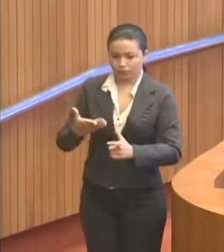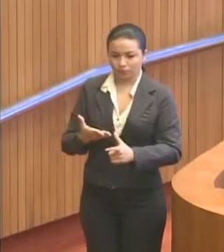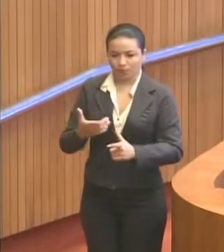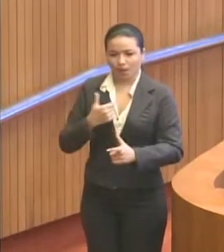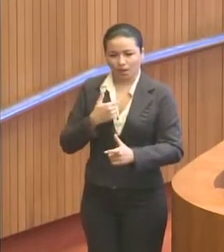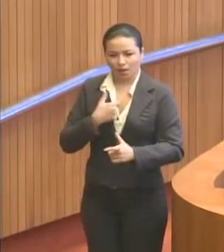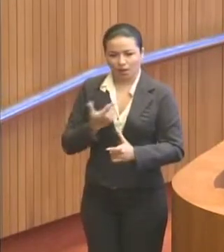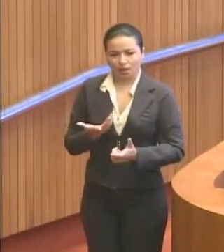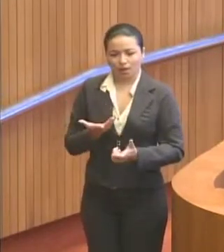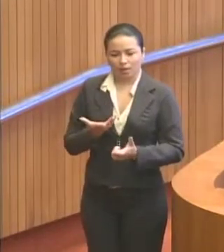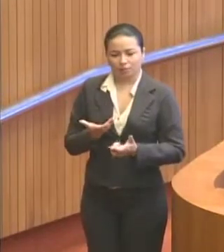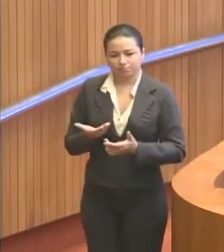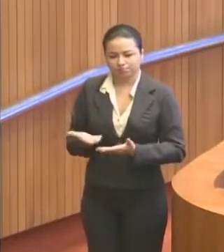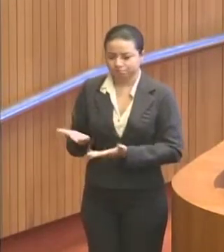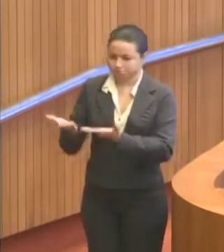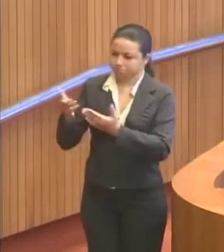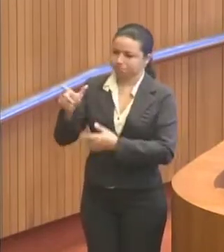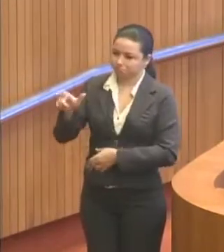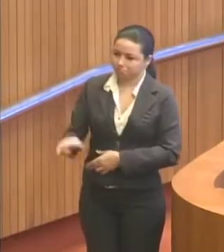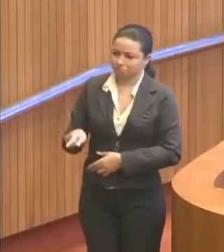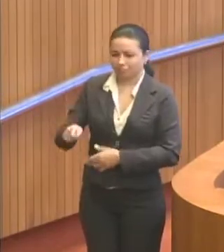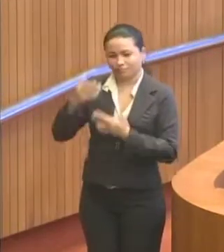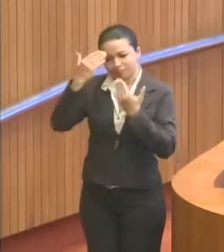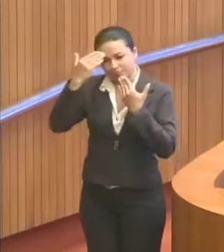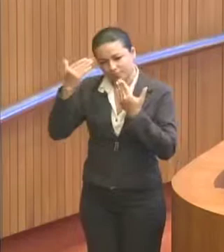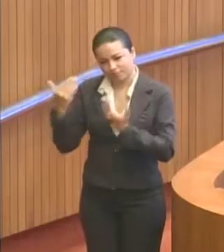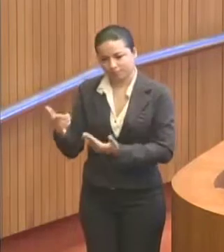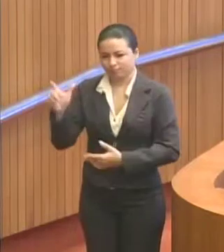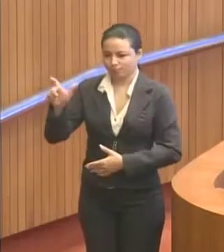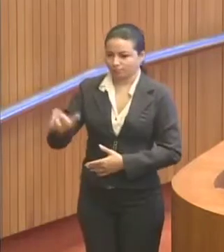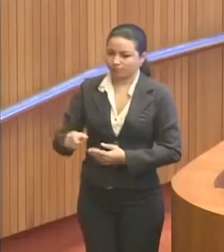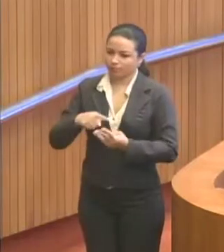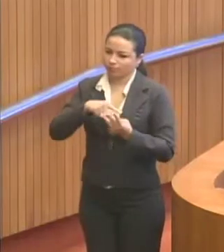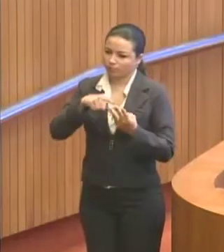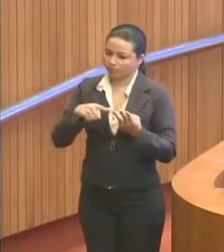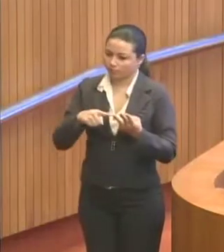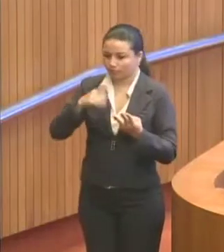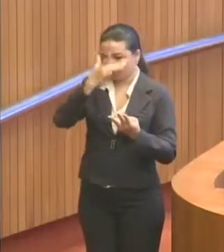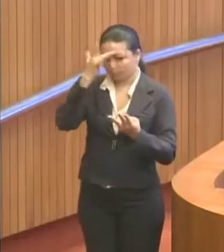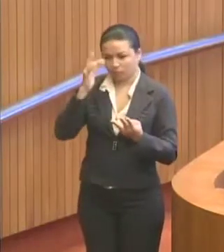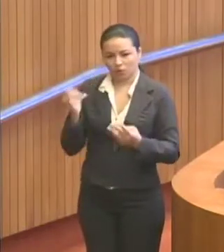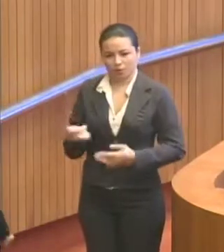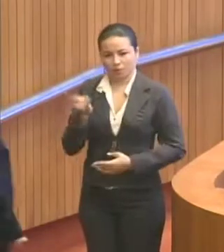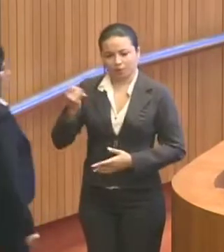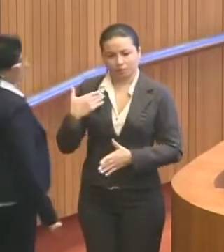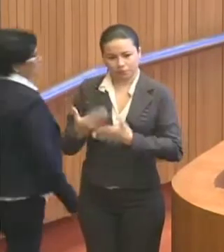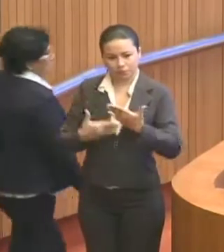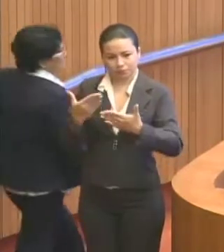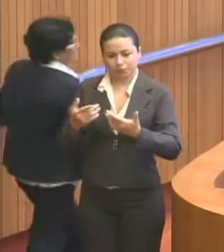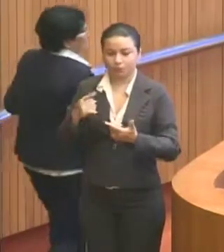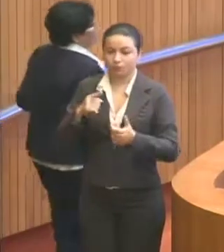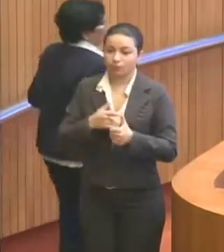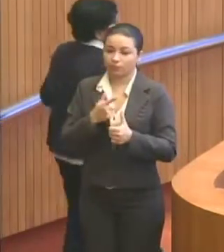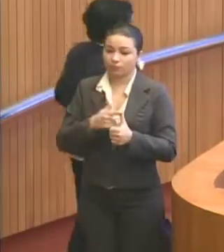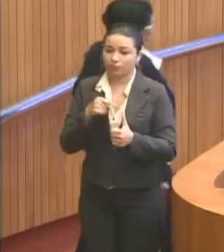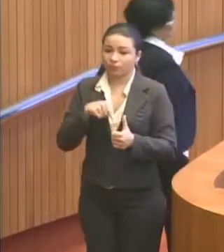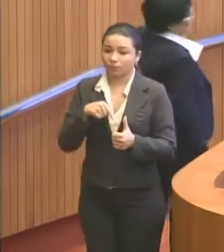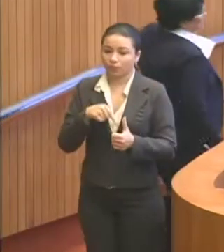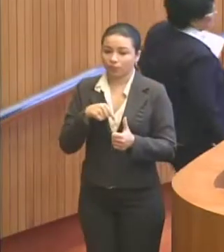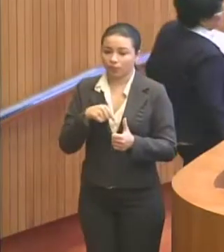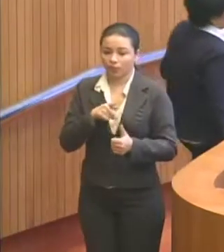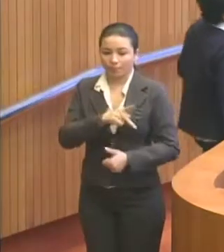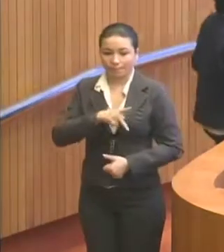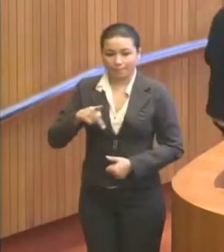eu rendo os meus cumprimentos, os agradecimentos a três pessoas importantes nesse processo. Primeiro,